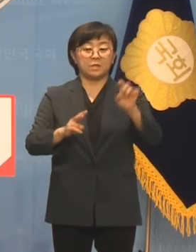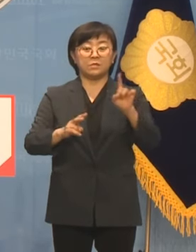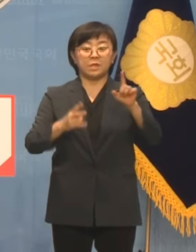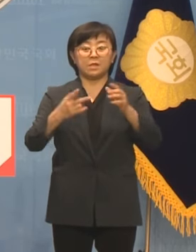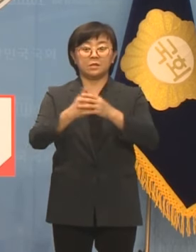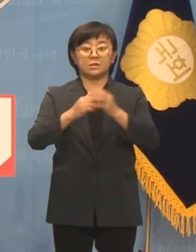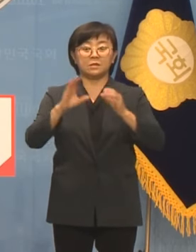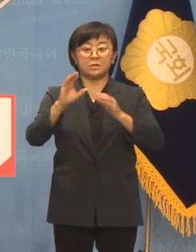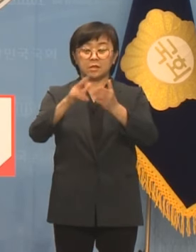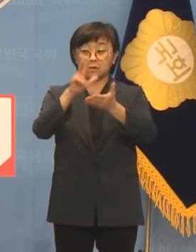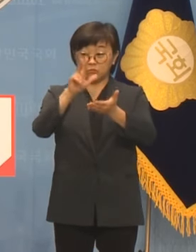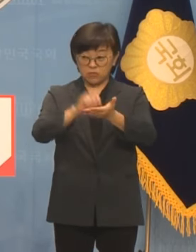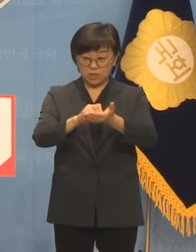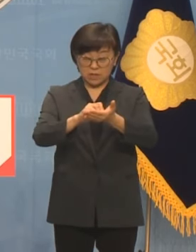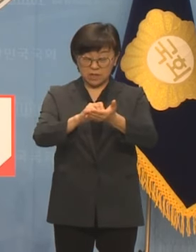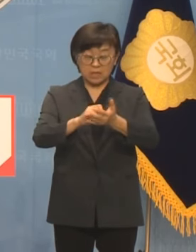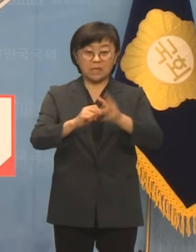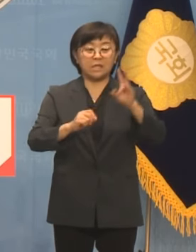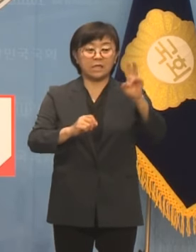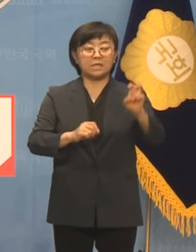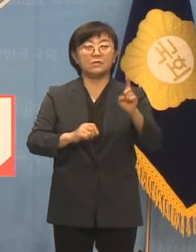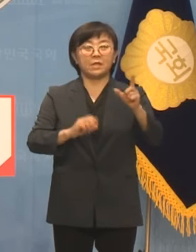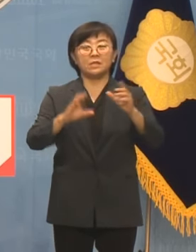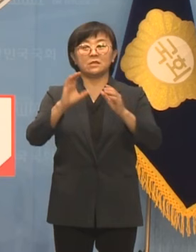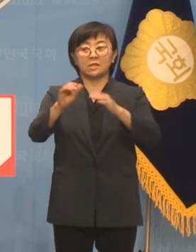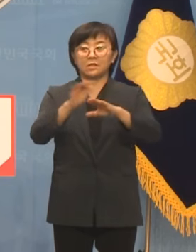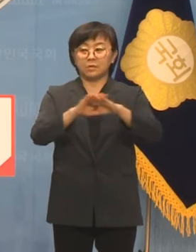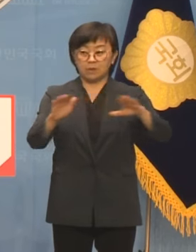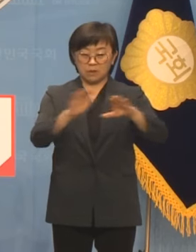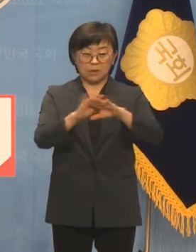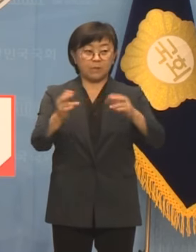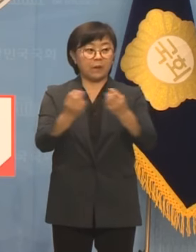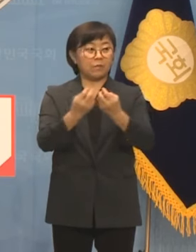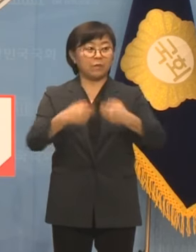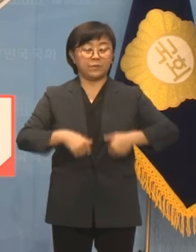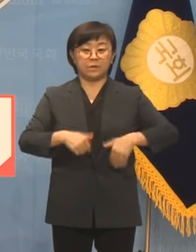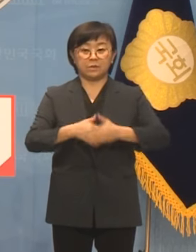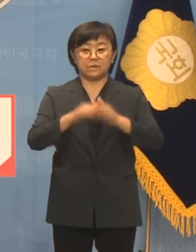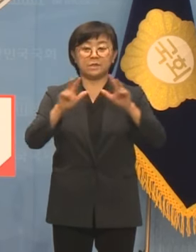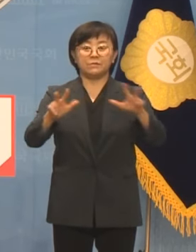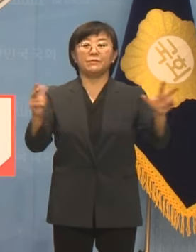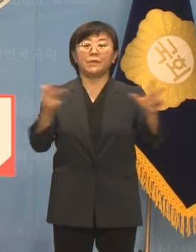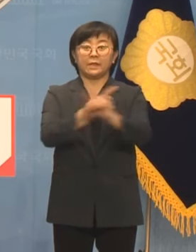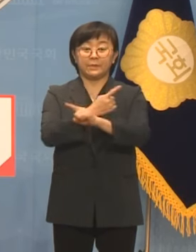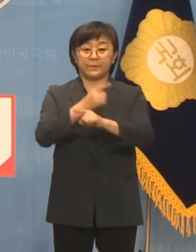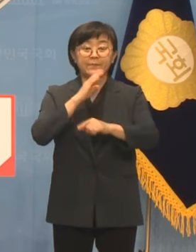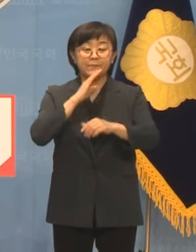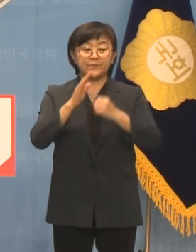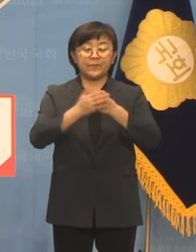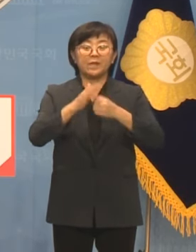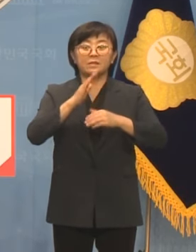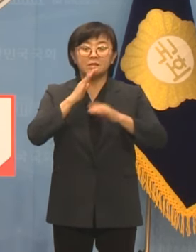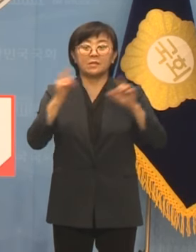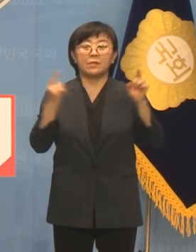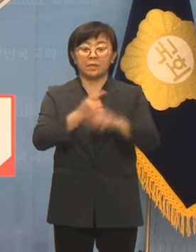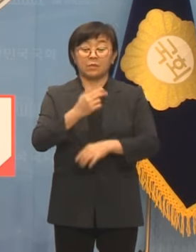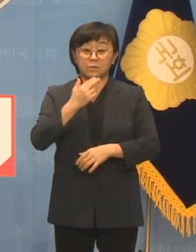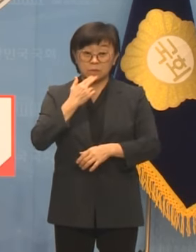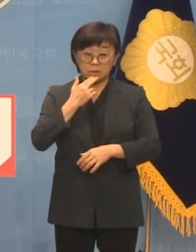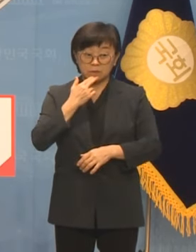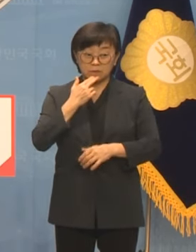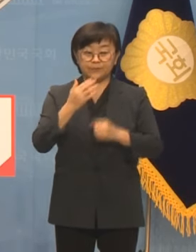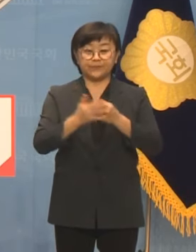문제에는 21세기 해법이 필요한 법입니다. 이제는 정말 바뀌어야 합니다. 정말 바뀌지 못한다면